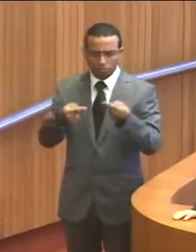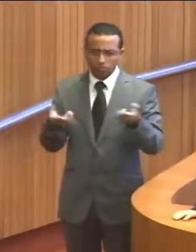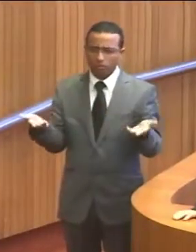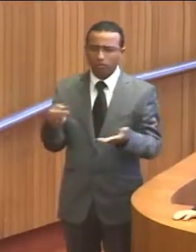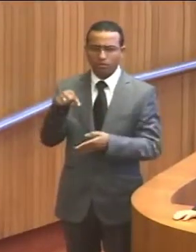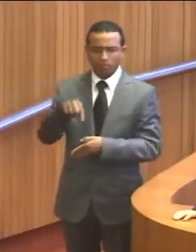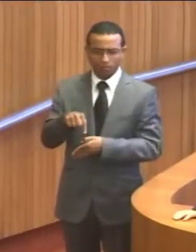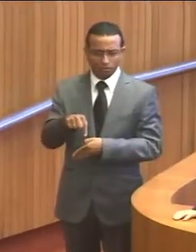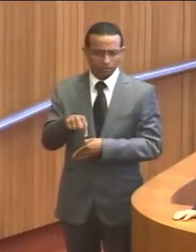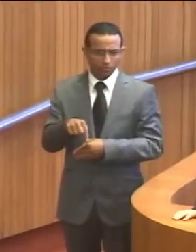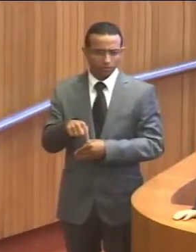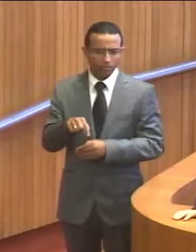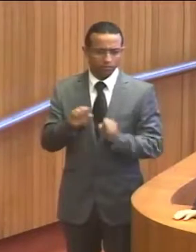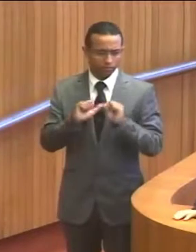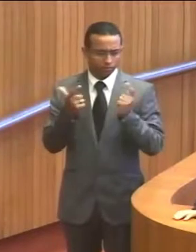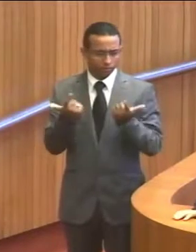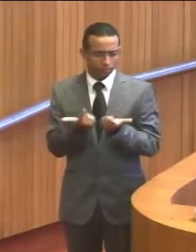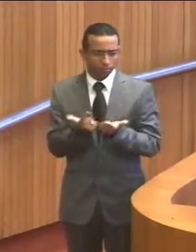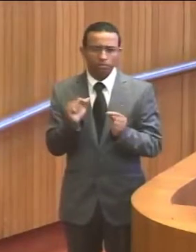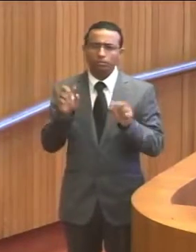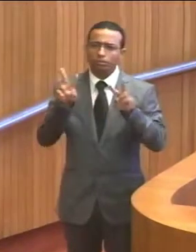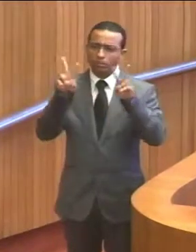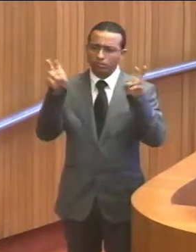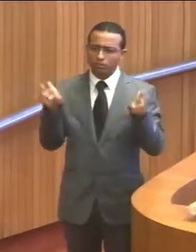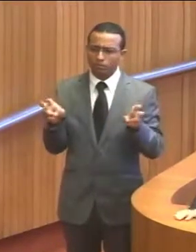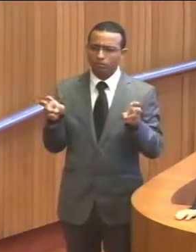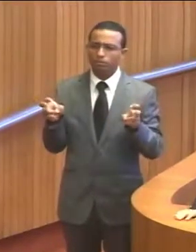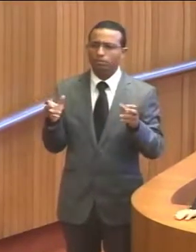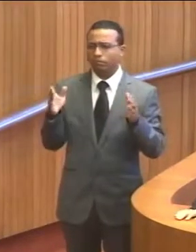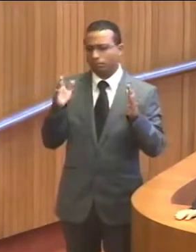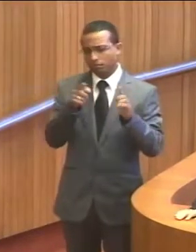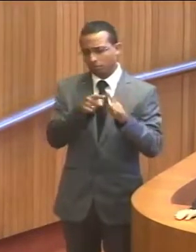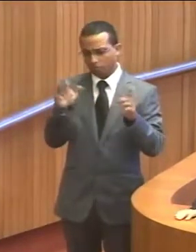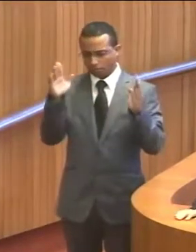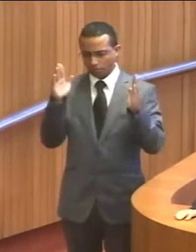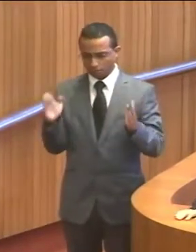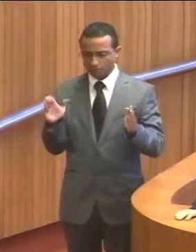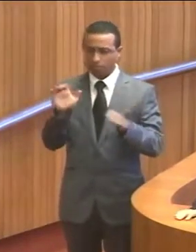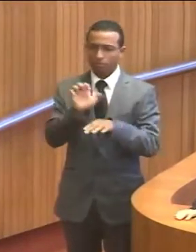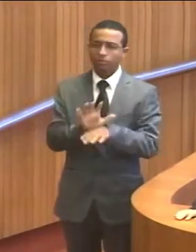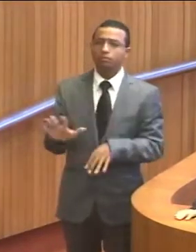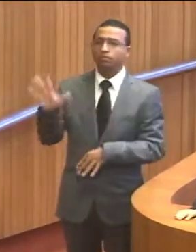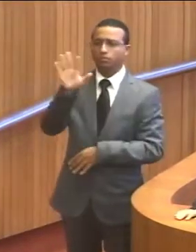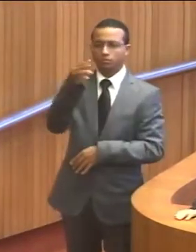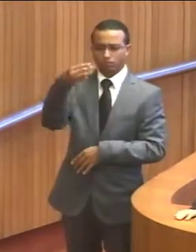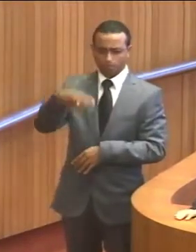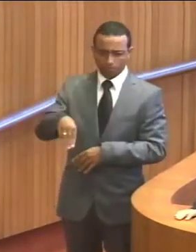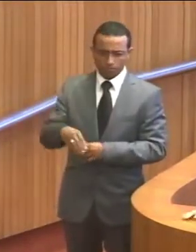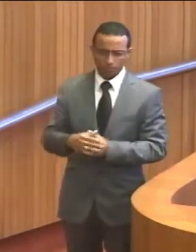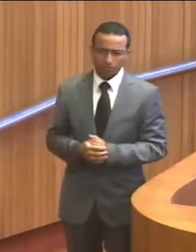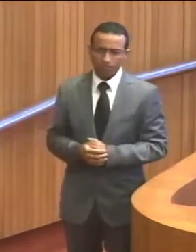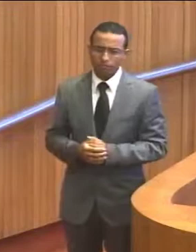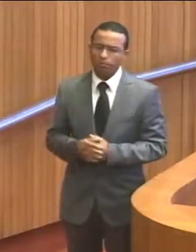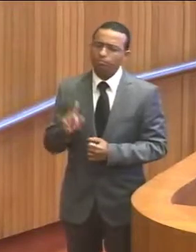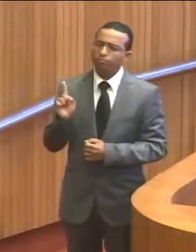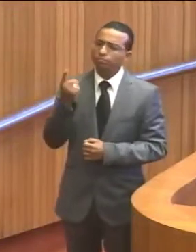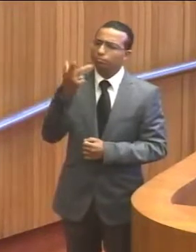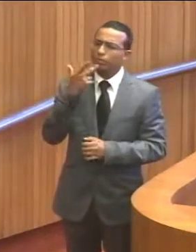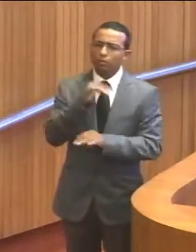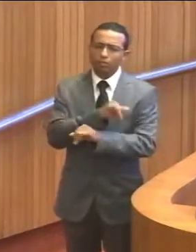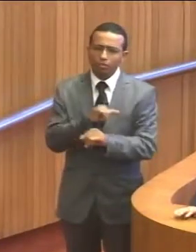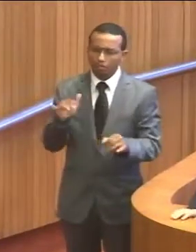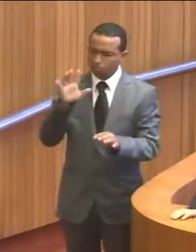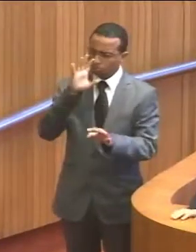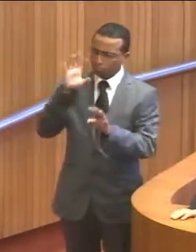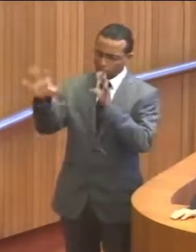acontecendo aqui nesse momento sobre a conjuntura, vamos dizer assim, no Estado do Maranhão. Primeiro dizer que os